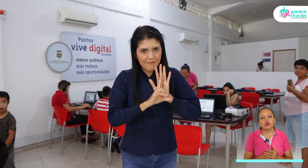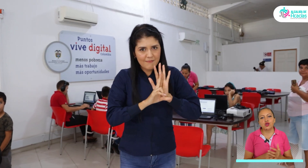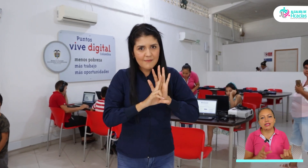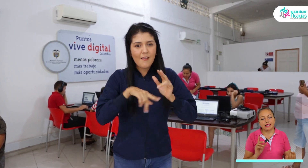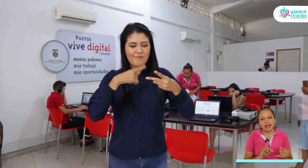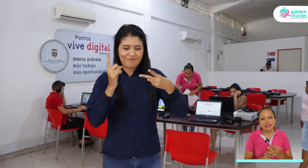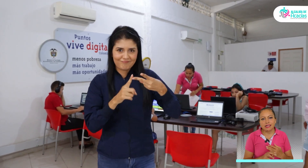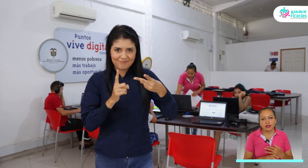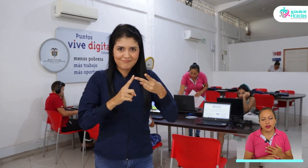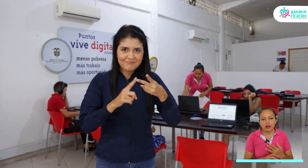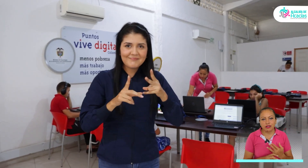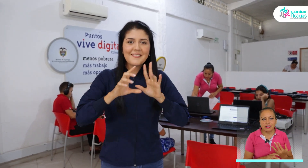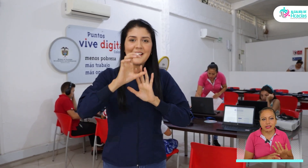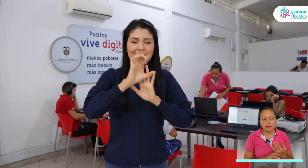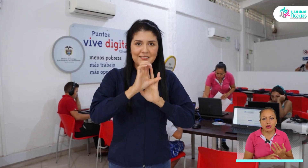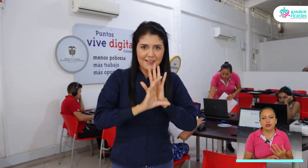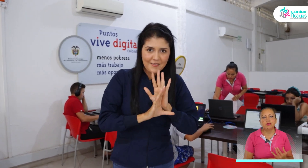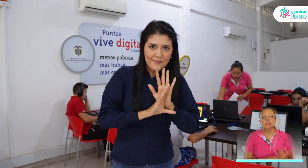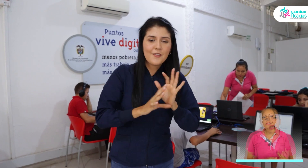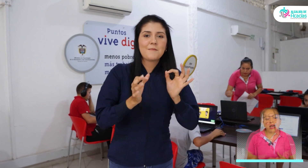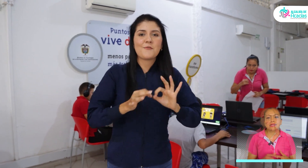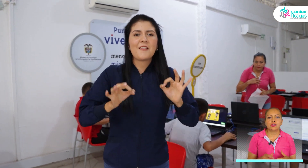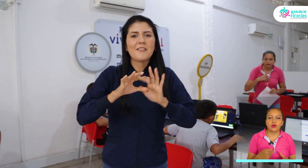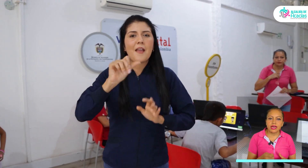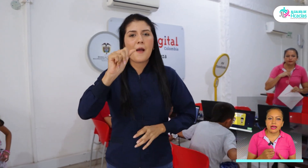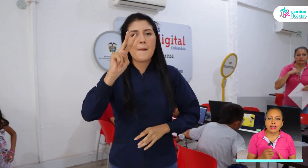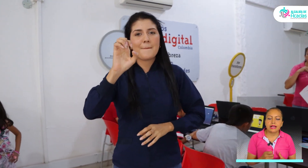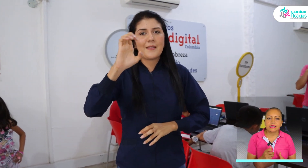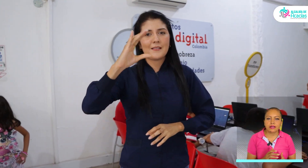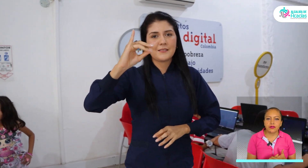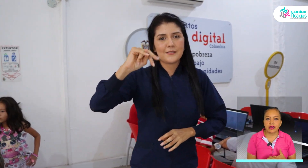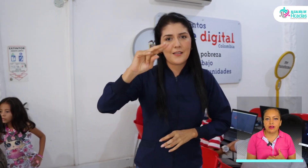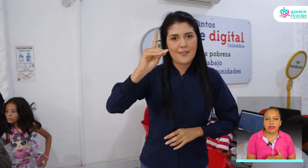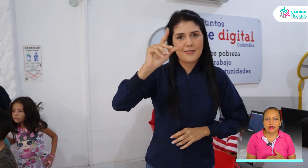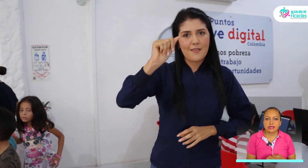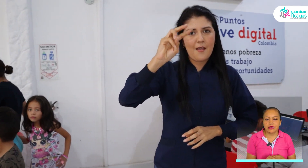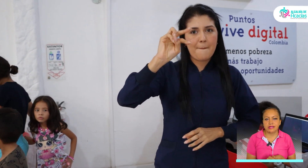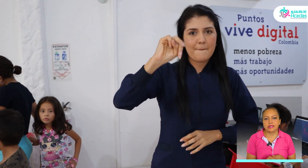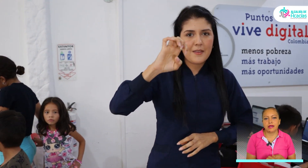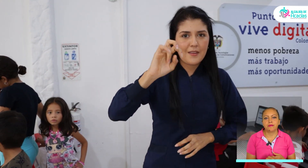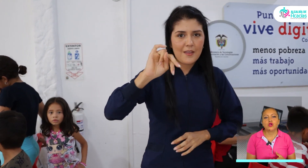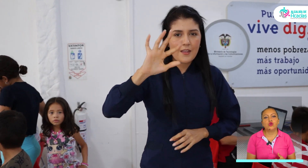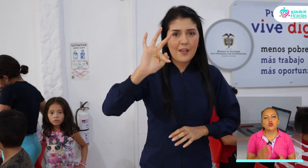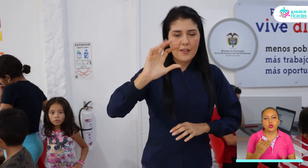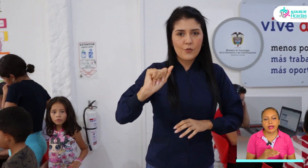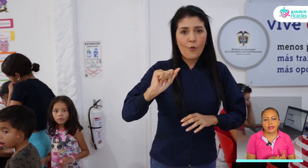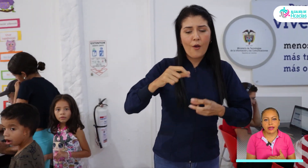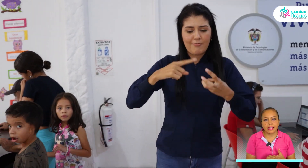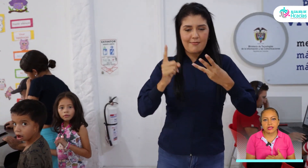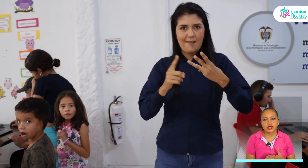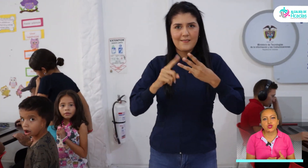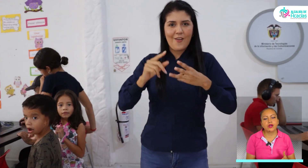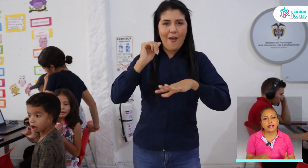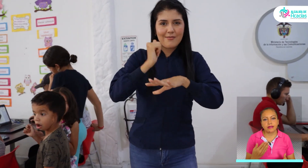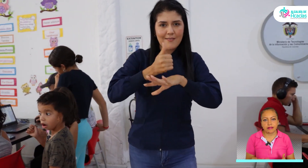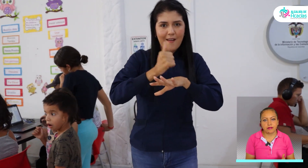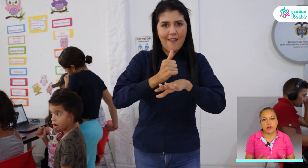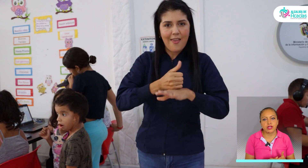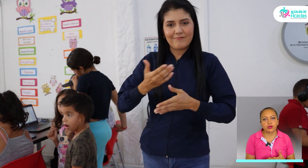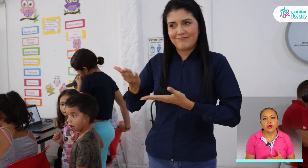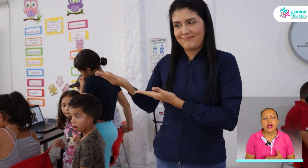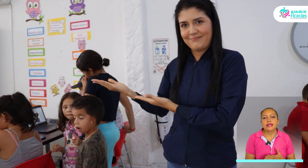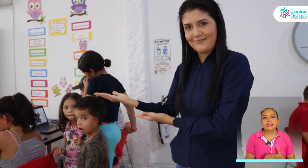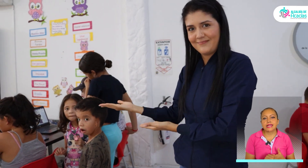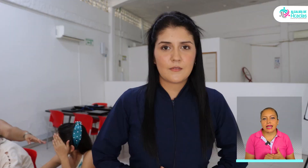ellos podemos solicitar certificados de vecindamiento, asesoría al certificado de residencia, consulta de tareas, zona de